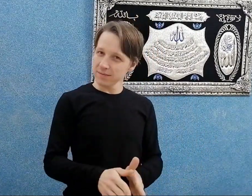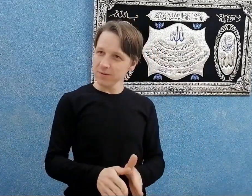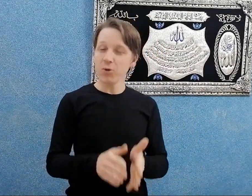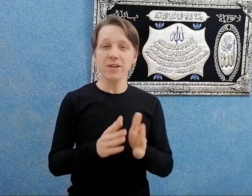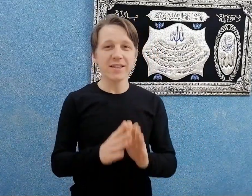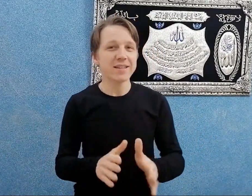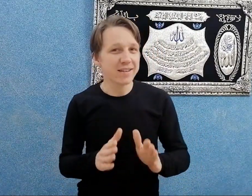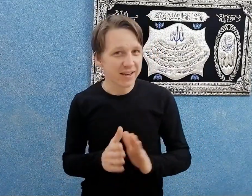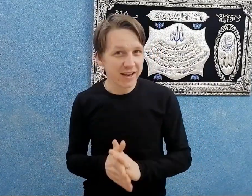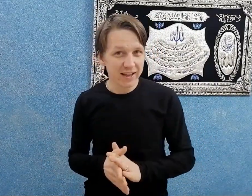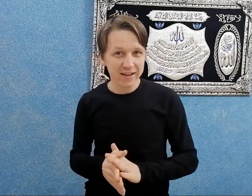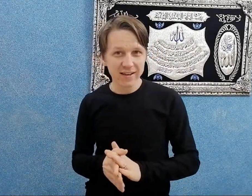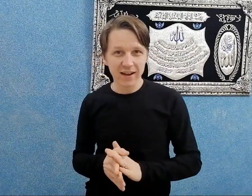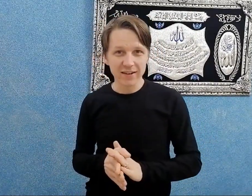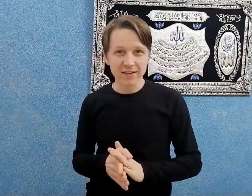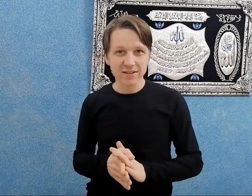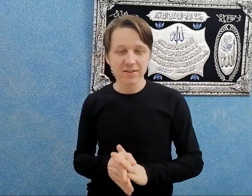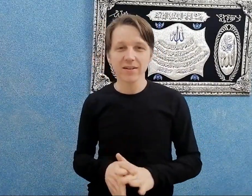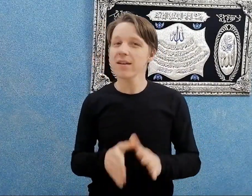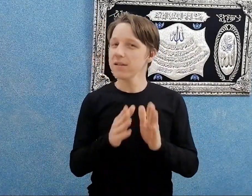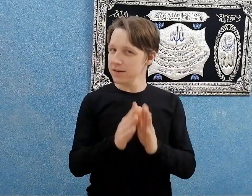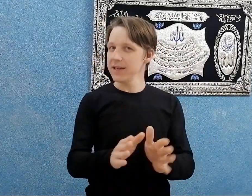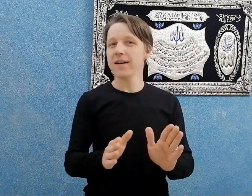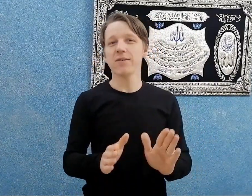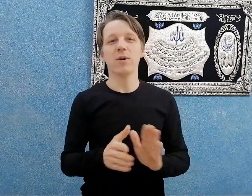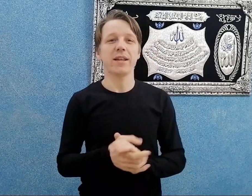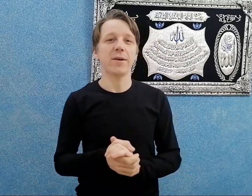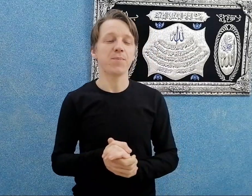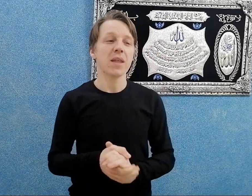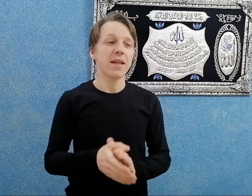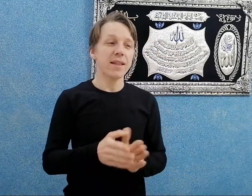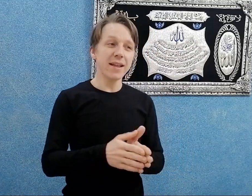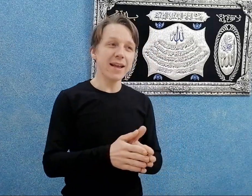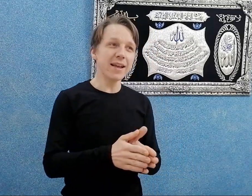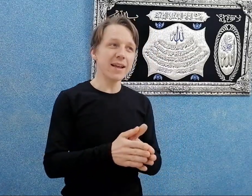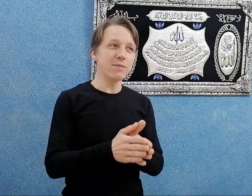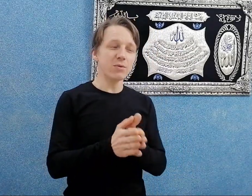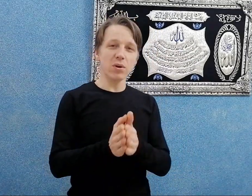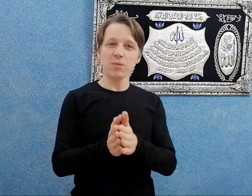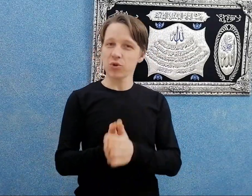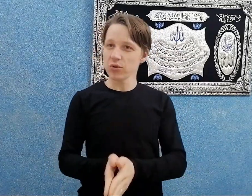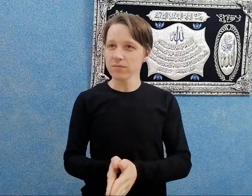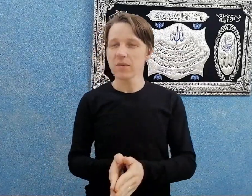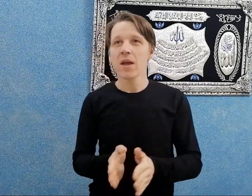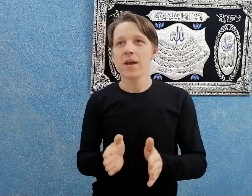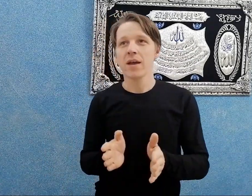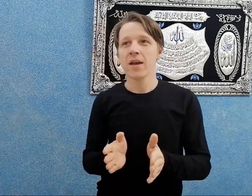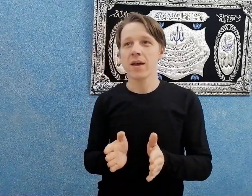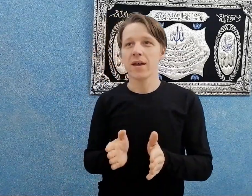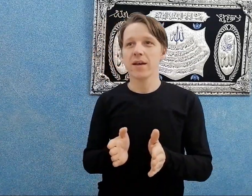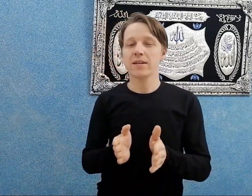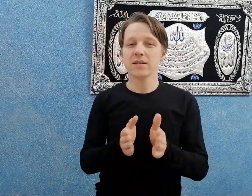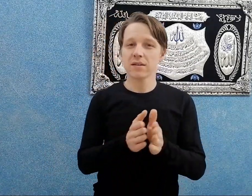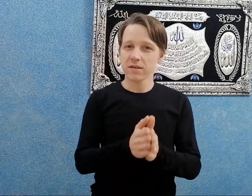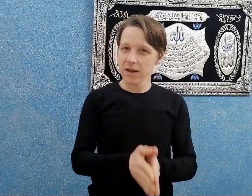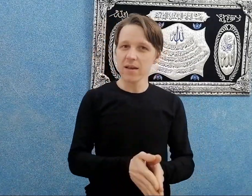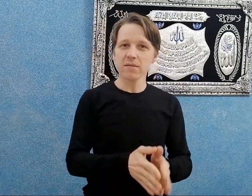كل الناس اللي اتريقت عليه على الاسكندرانية لها وقتها. تاني حاجة موضوع رمضان اه الاسكندرانية